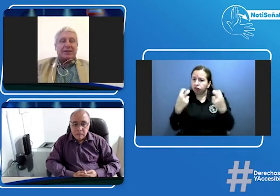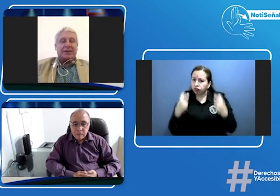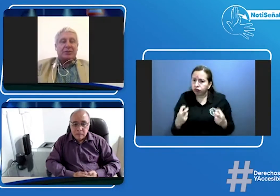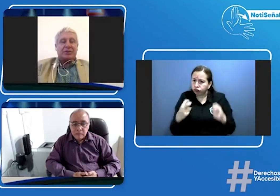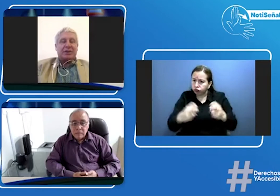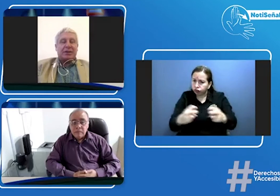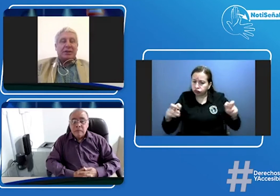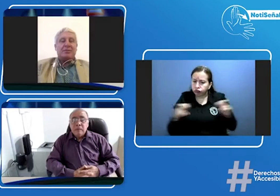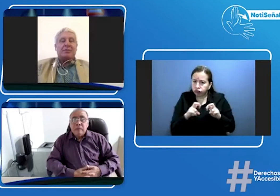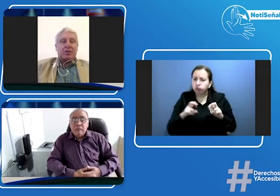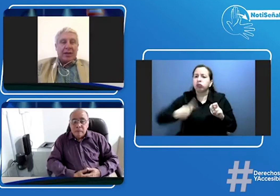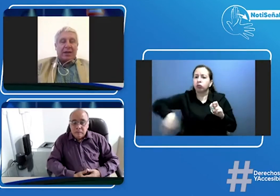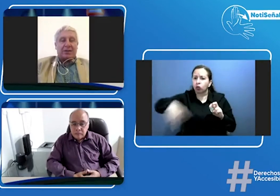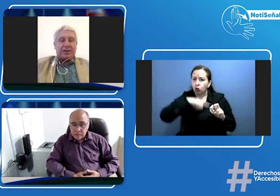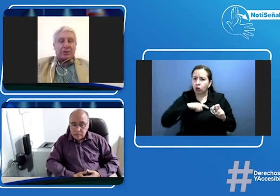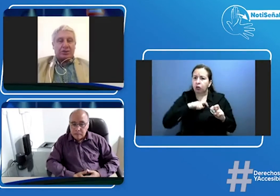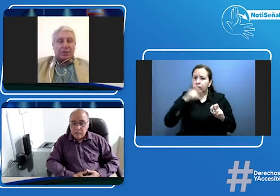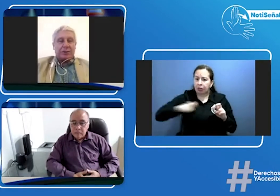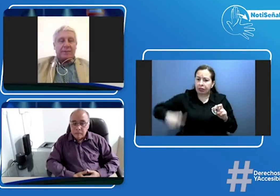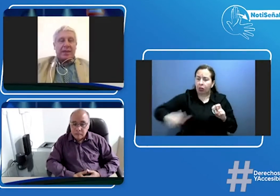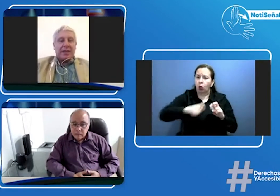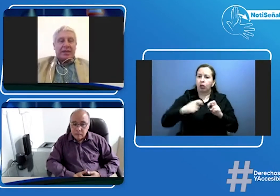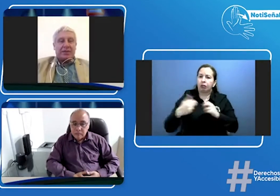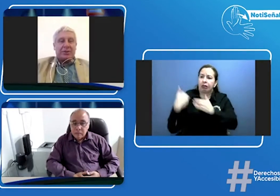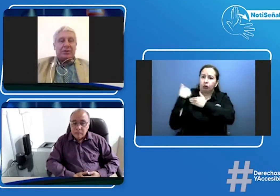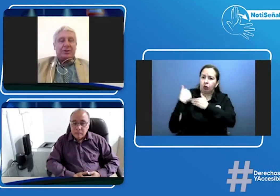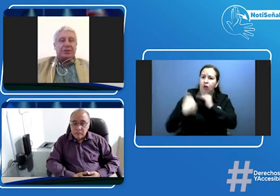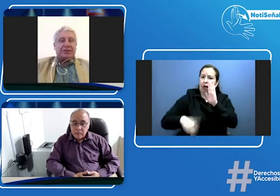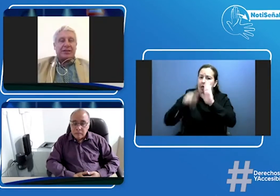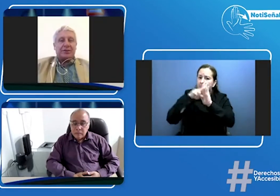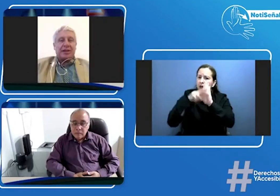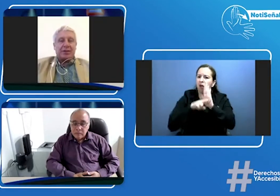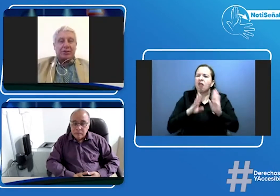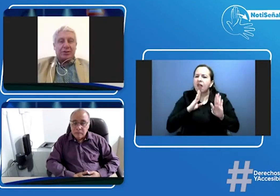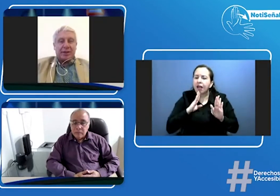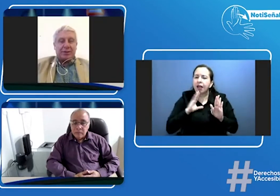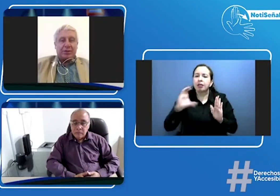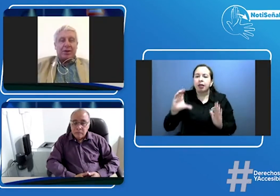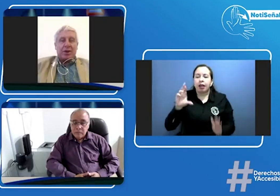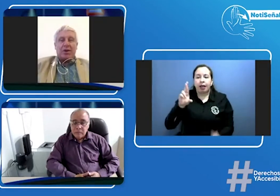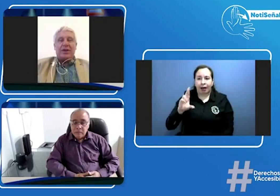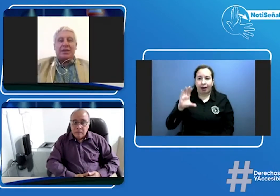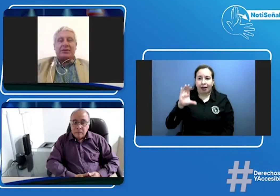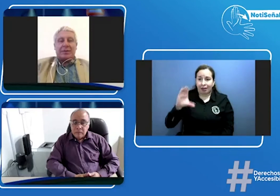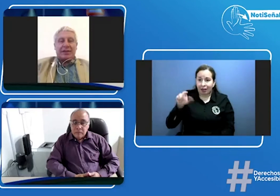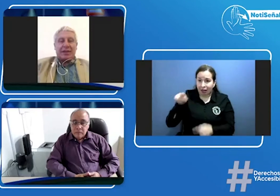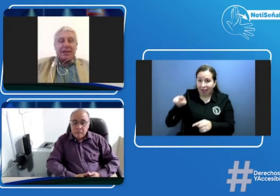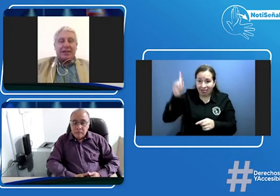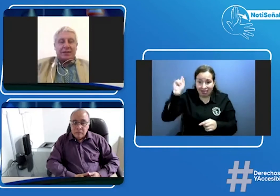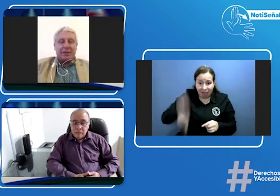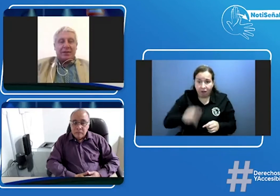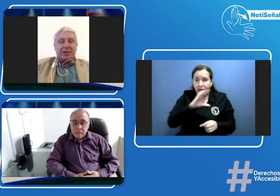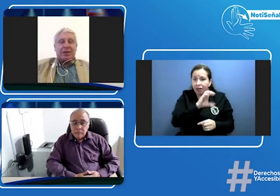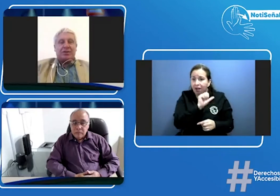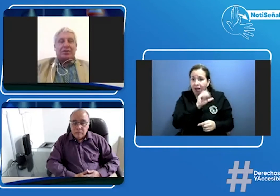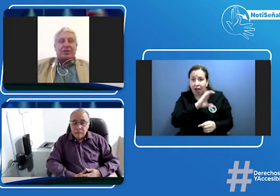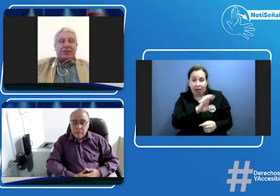estamos involucrados en la resolución que son los centros de reconocimiento obligados a practicar el examen somos los centros de